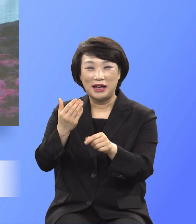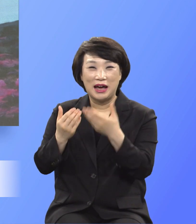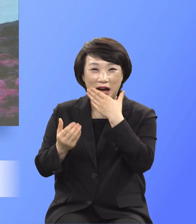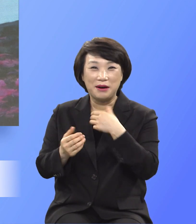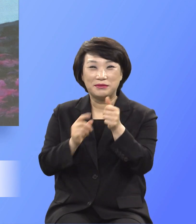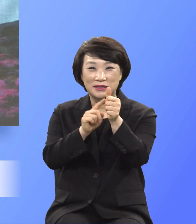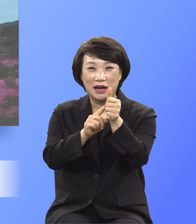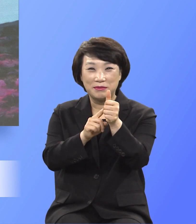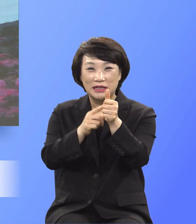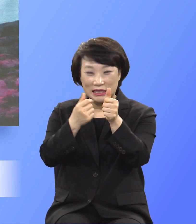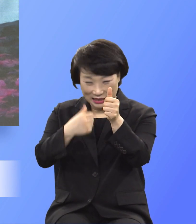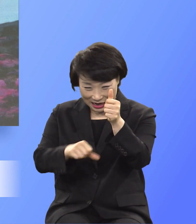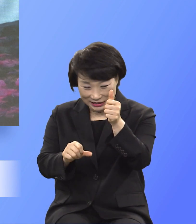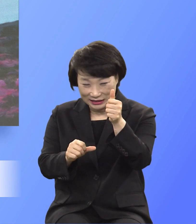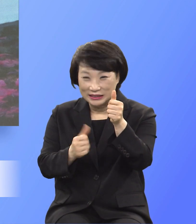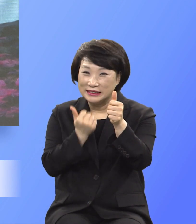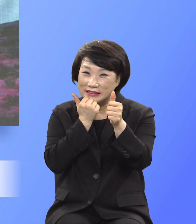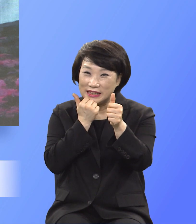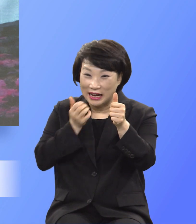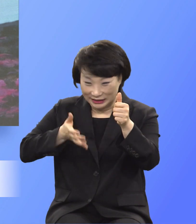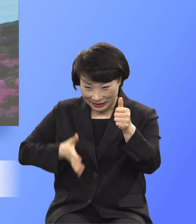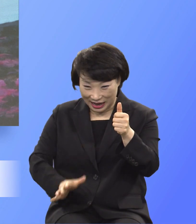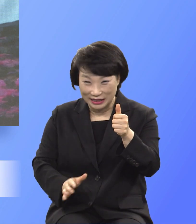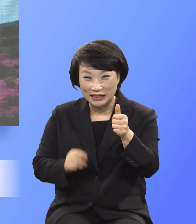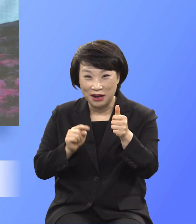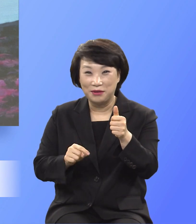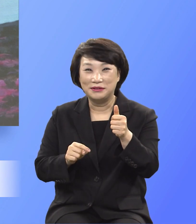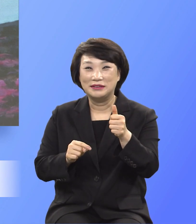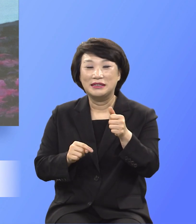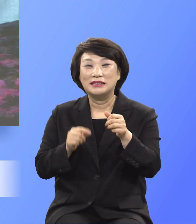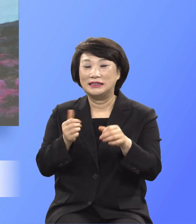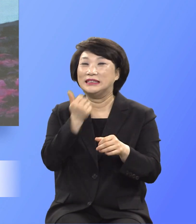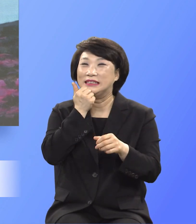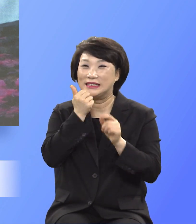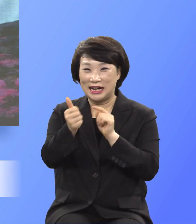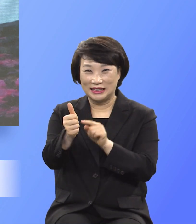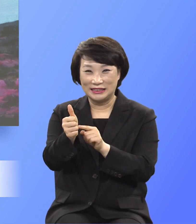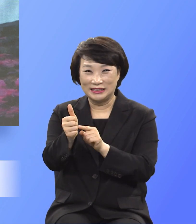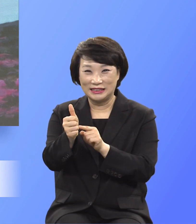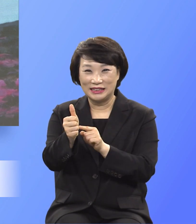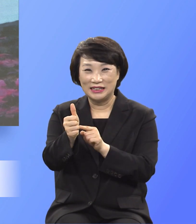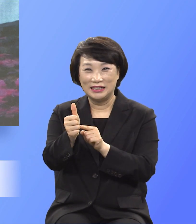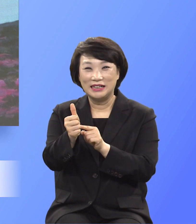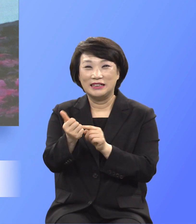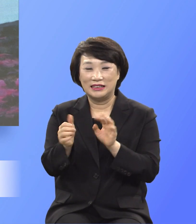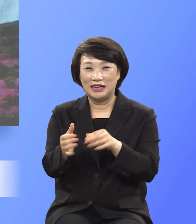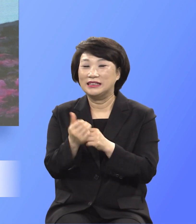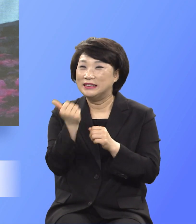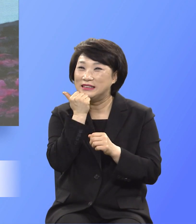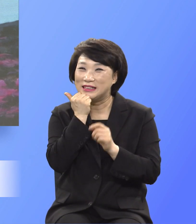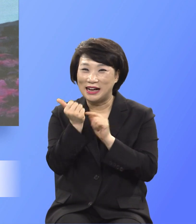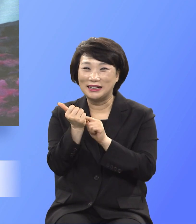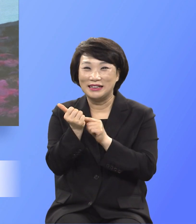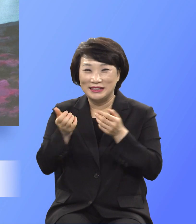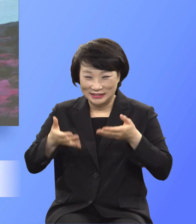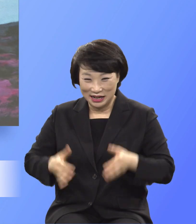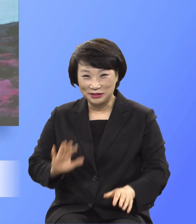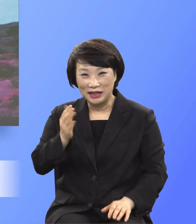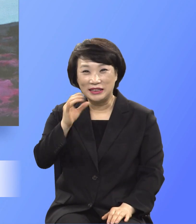이삭을 낳고 한 그 이삭이었습니다 그가 생산되었을